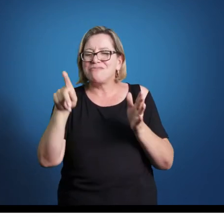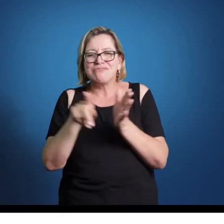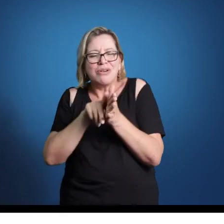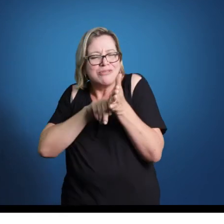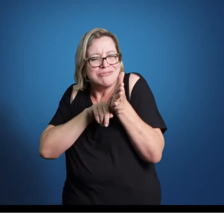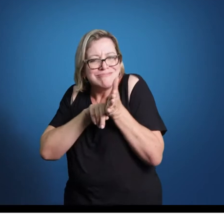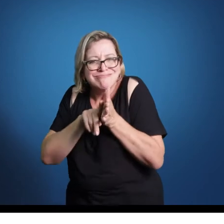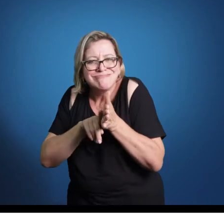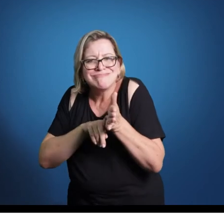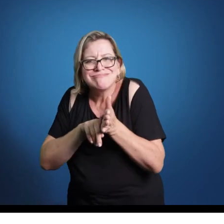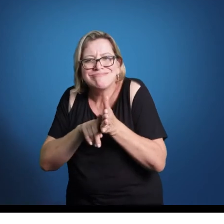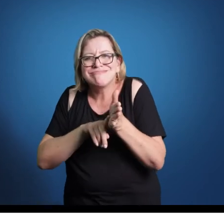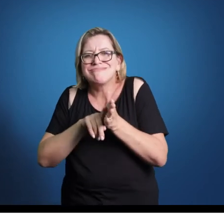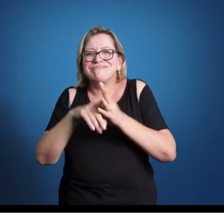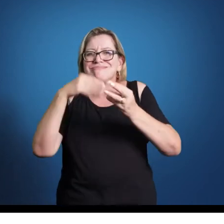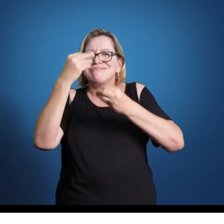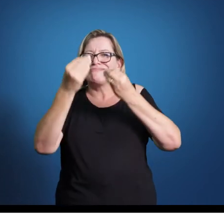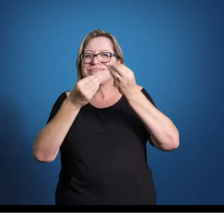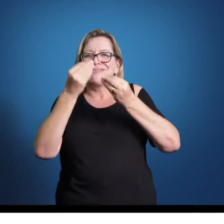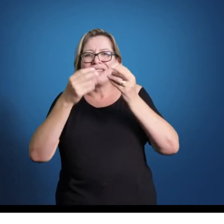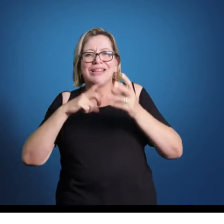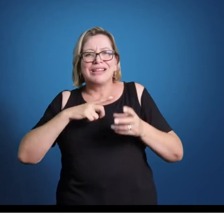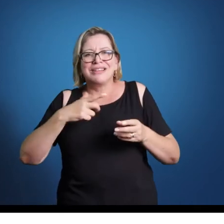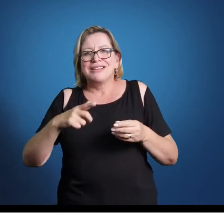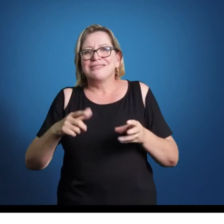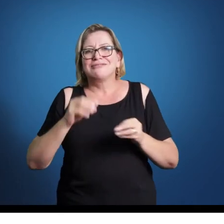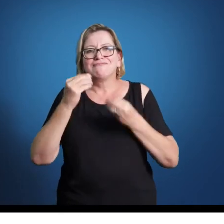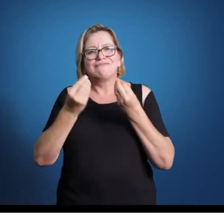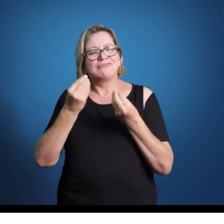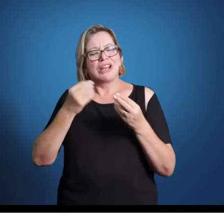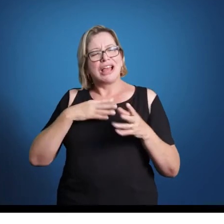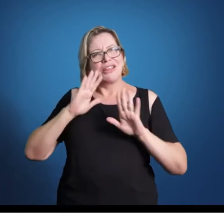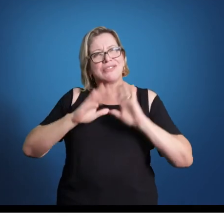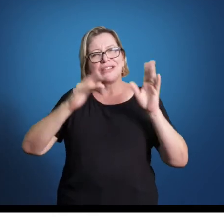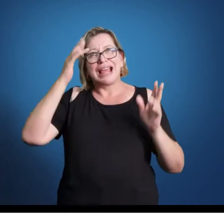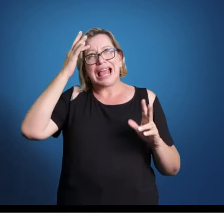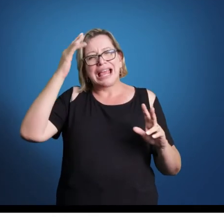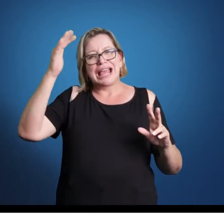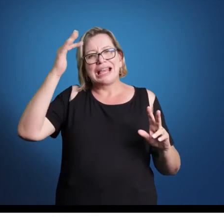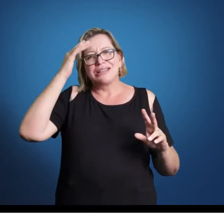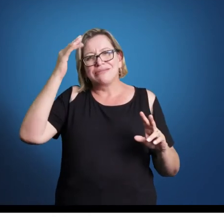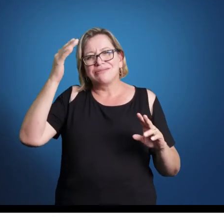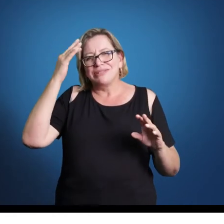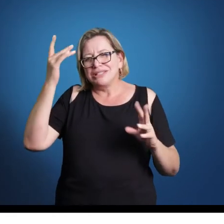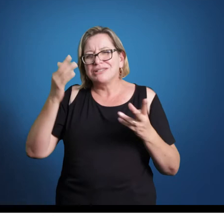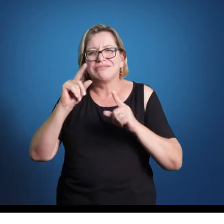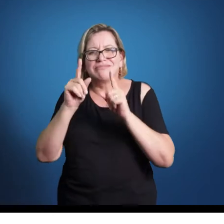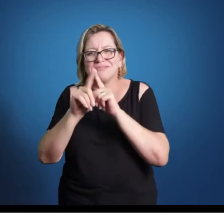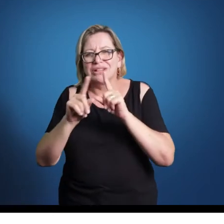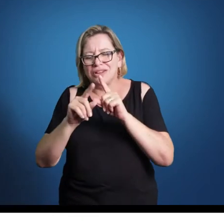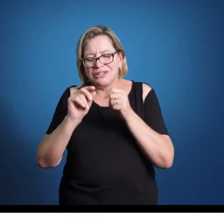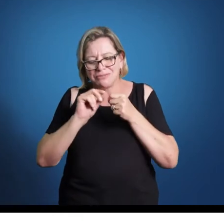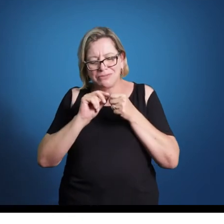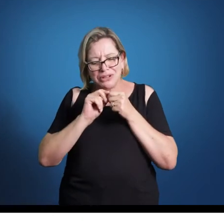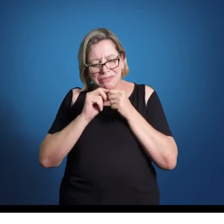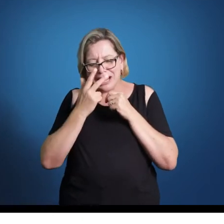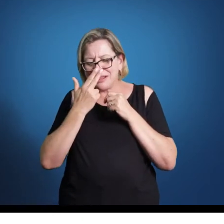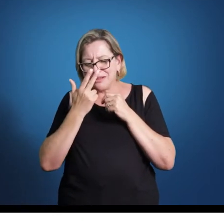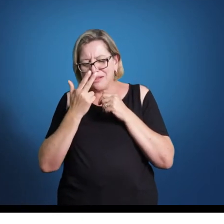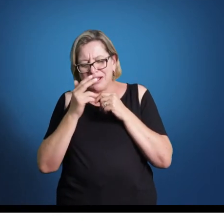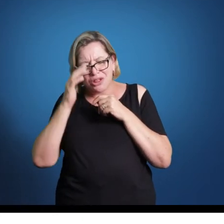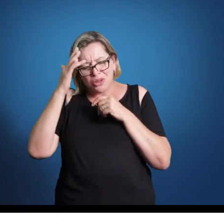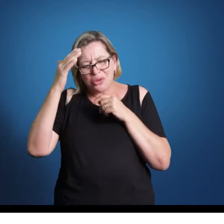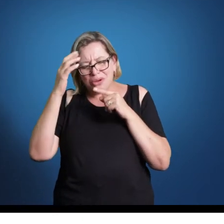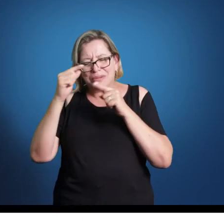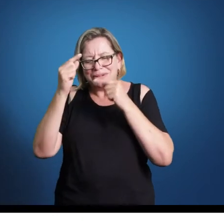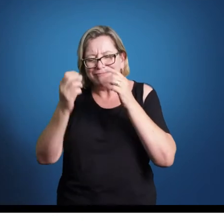Não tem muito daquela coisa que às vezes se imagina, ah, o cara sonhou com a música e fez uma música. Tem a ver com trabalhar, os rascunhos de